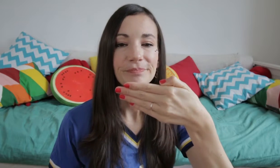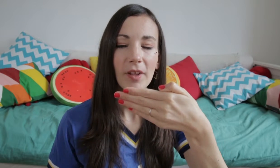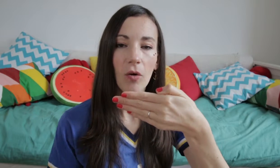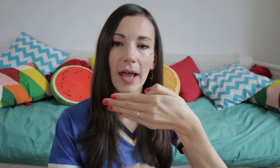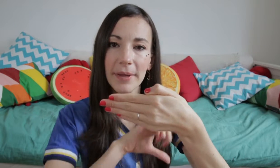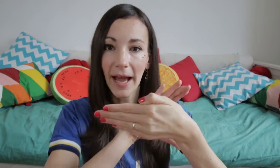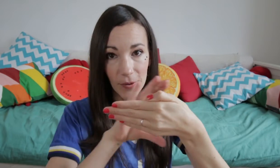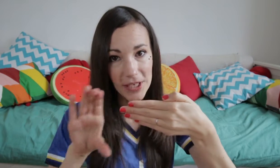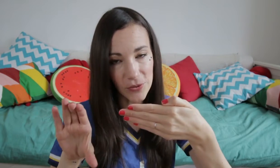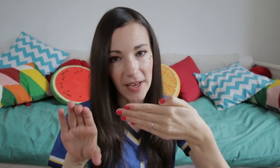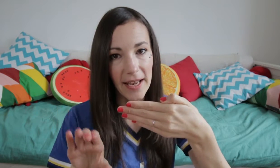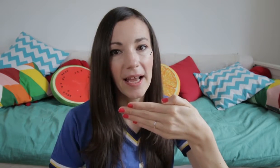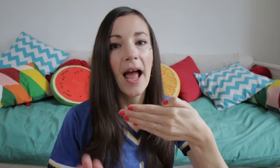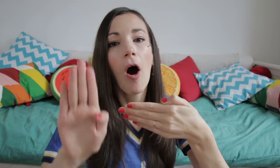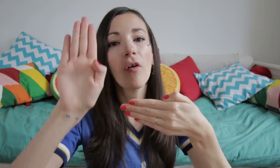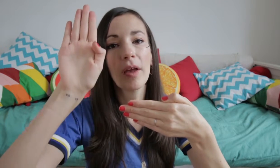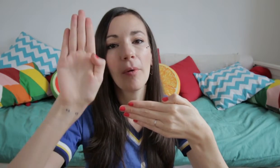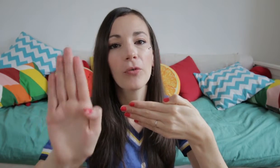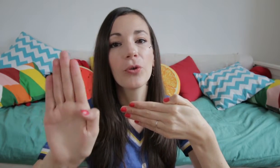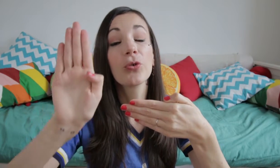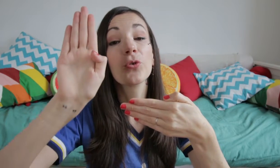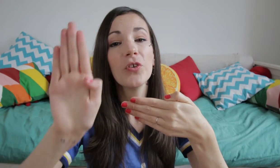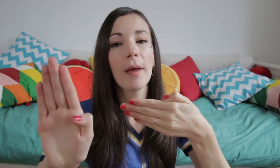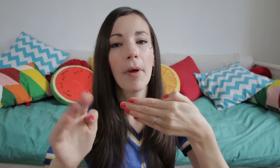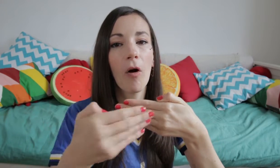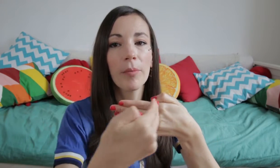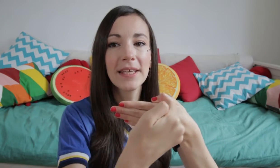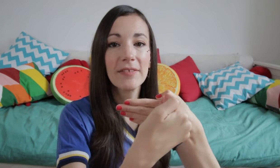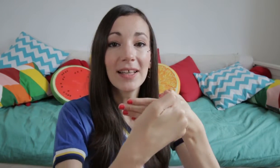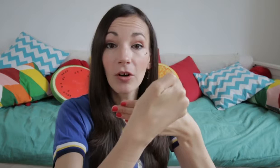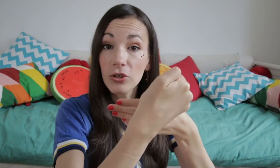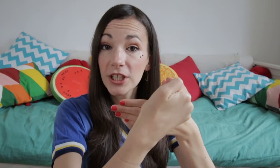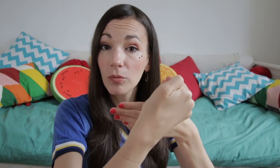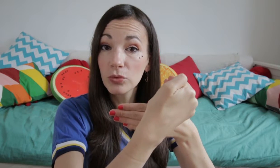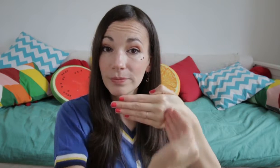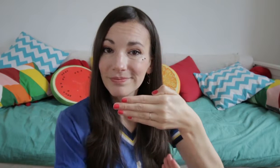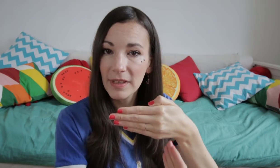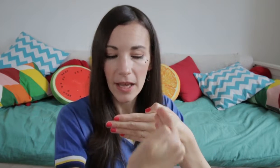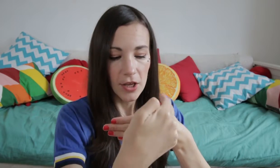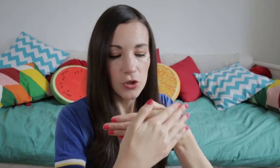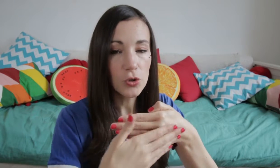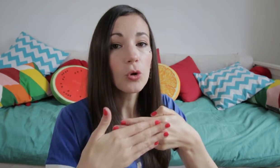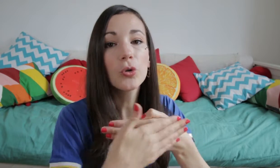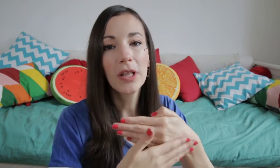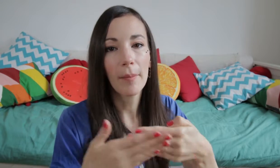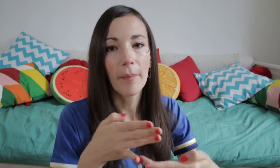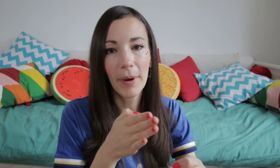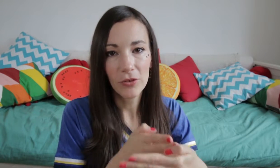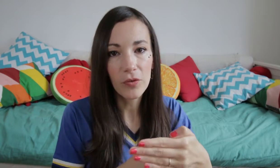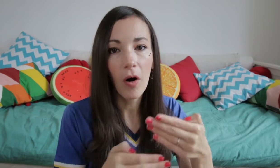on la met à l'horizontale, on vient prendre notre deuxième main en B qui va trancher un bout sur le dos de la main, pas devant,